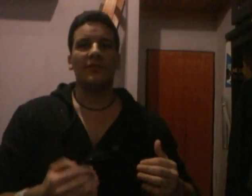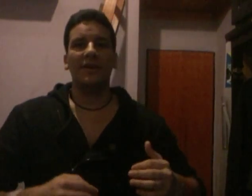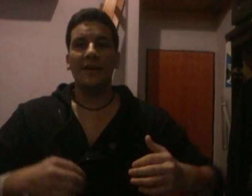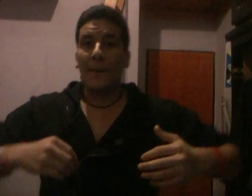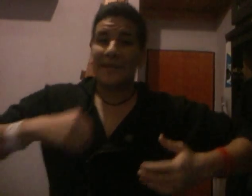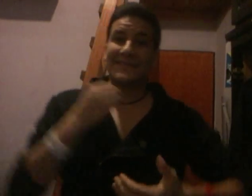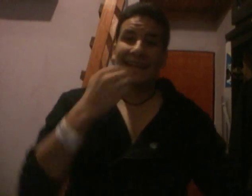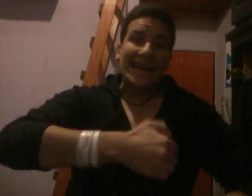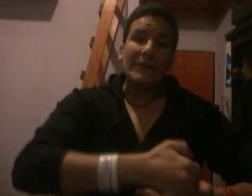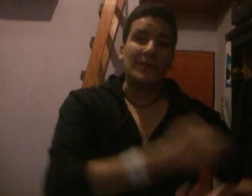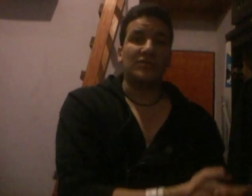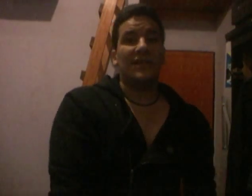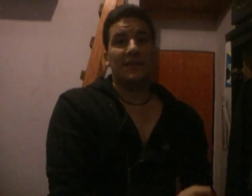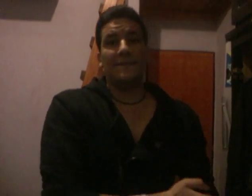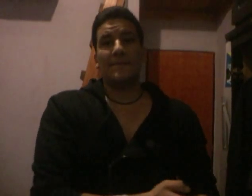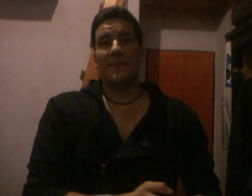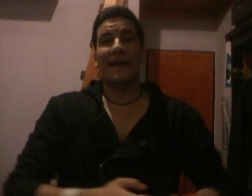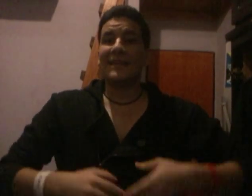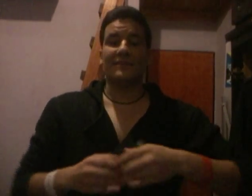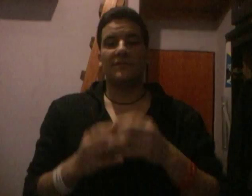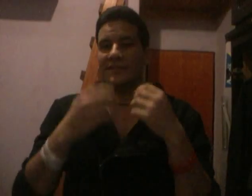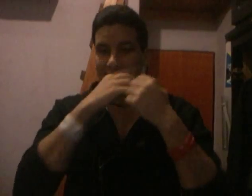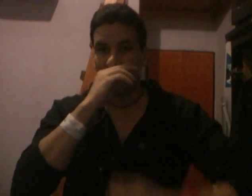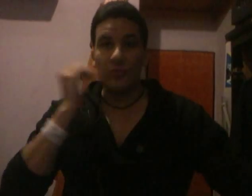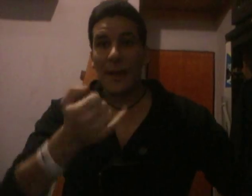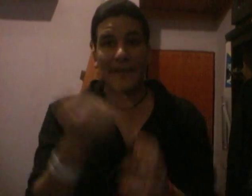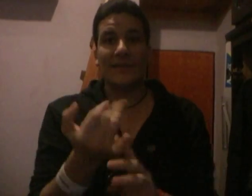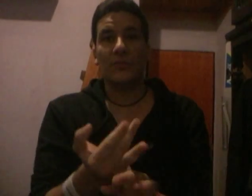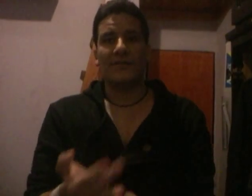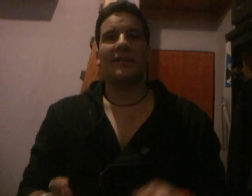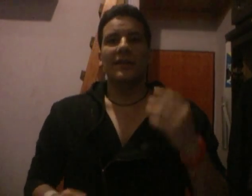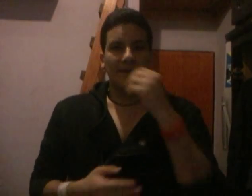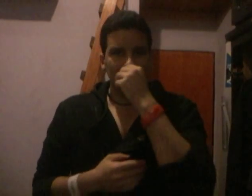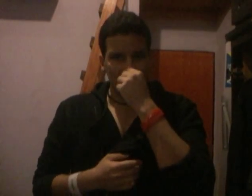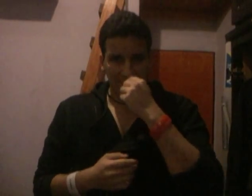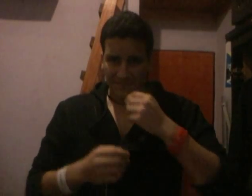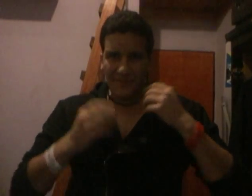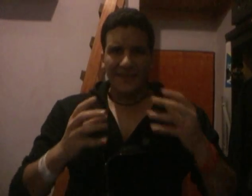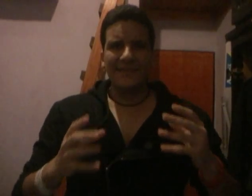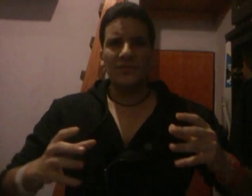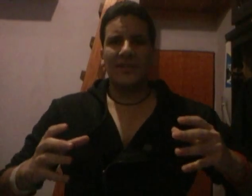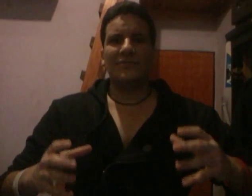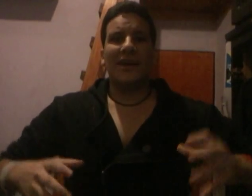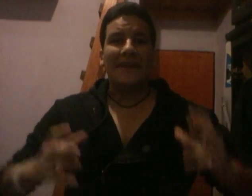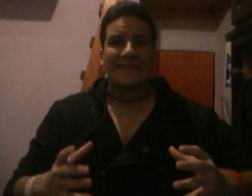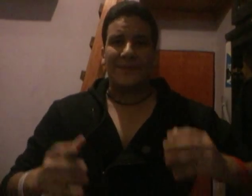de presentar cada personaje, darle quizás una película, o sea, quisieron hacer una base para